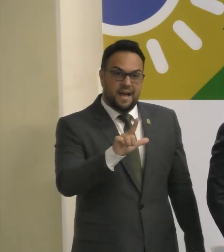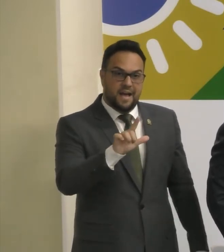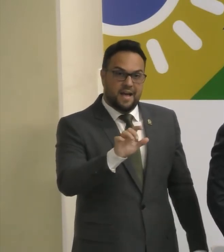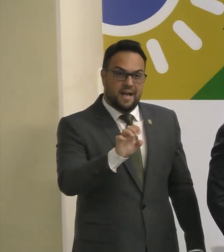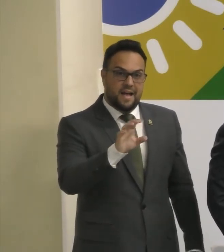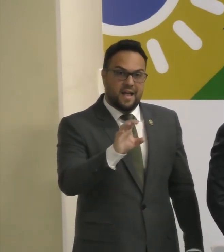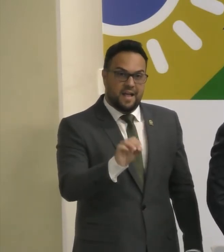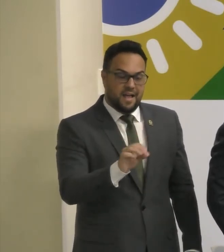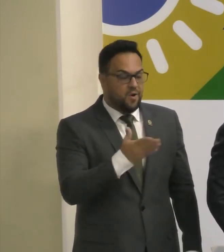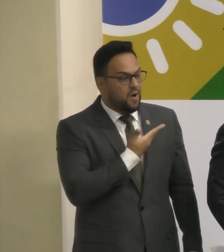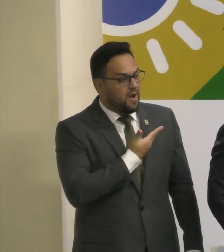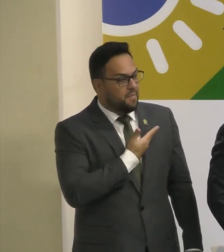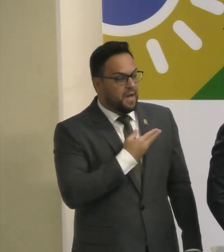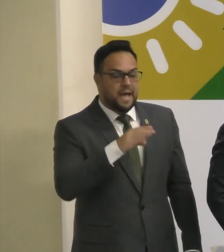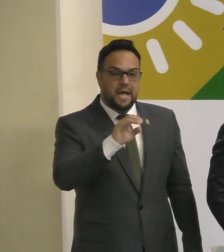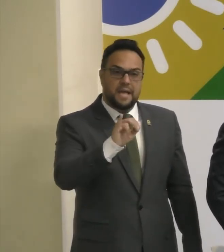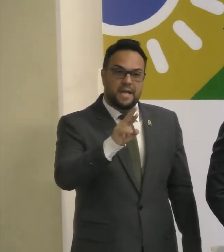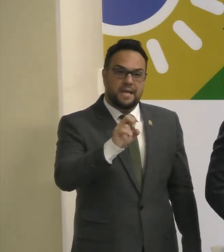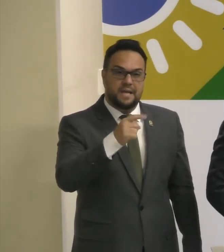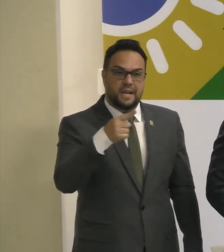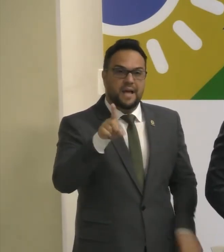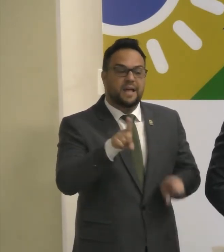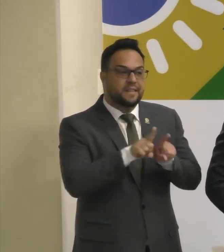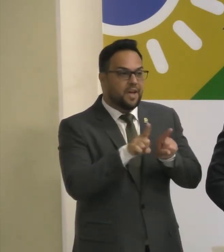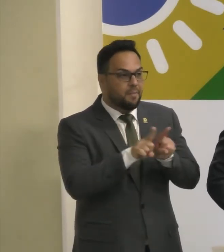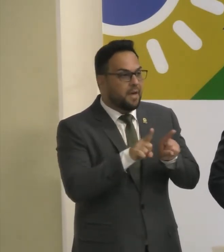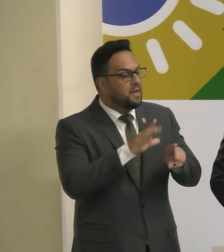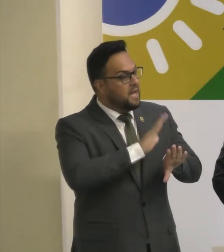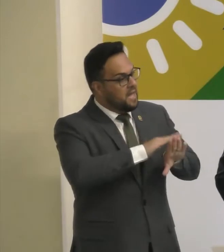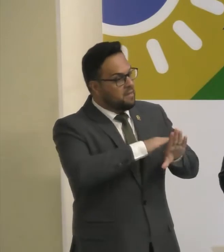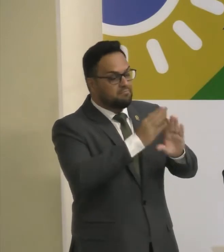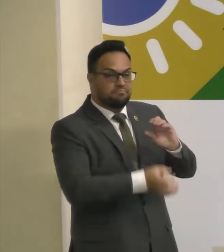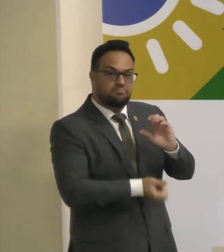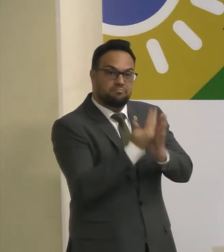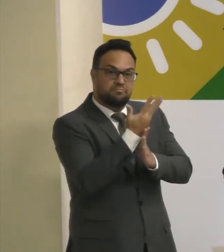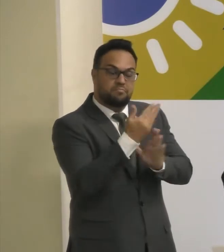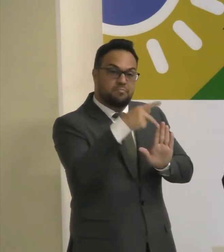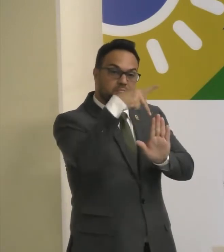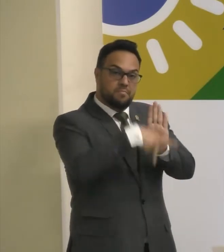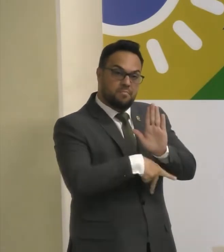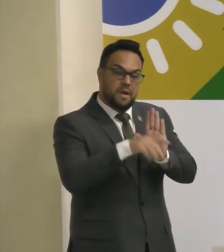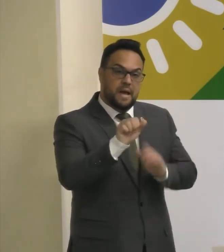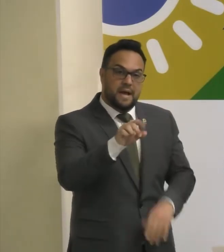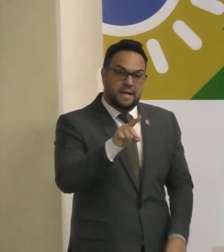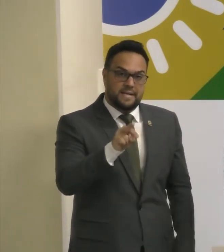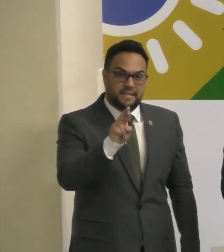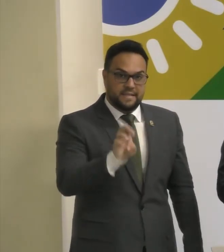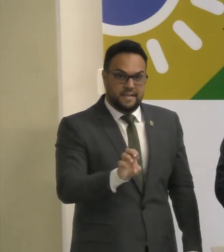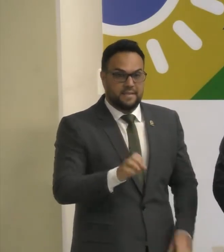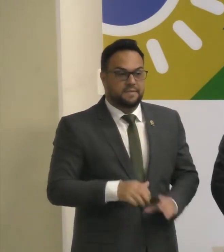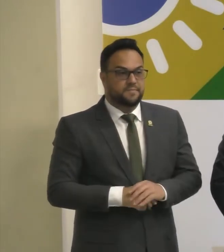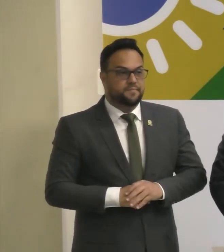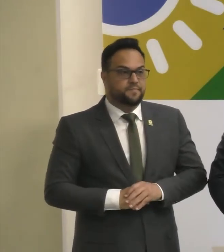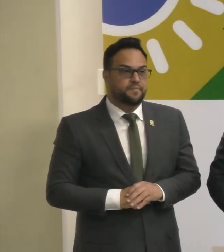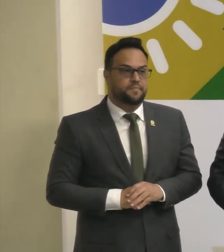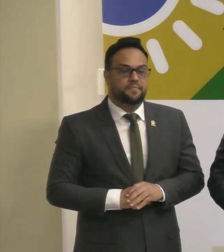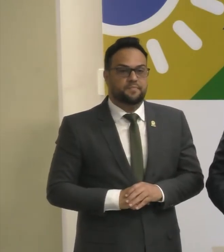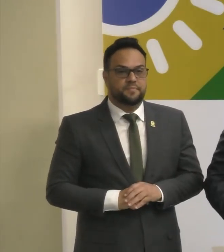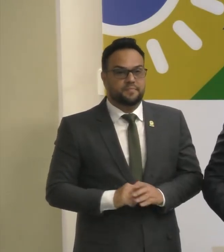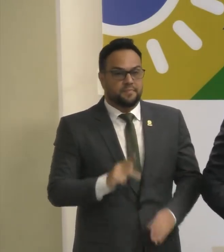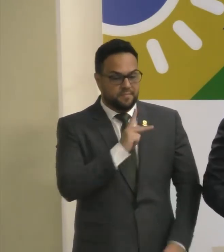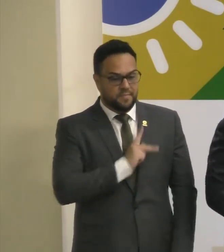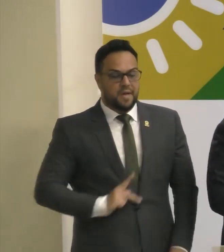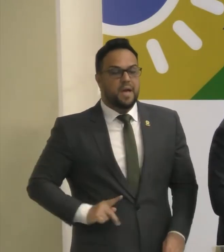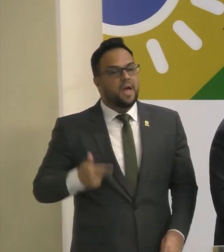amigo Irã, e ao relator, ao autor do projeto, nosso André. Senhor presidente, eu queria